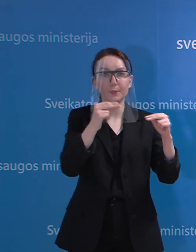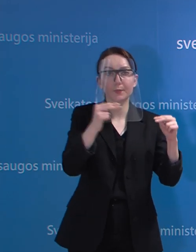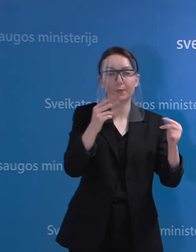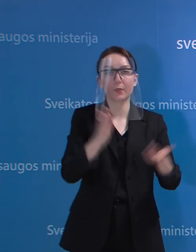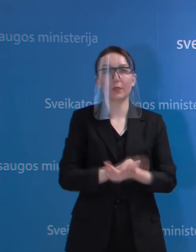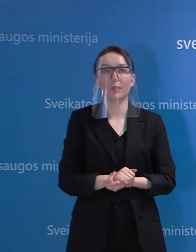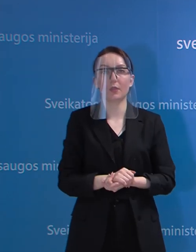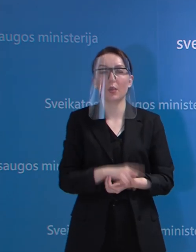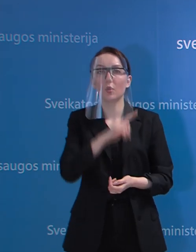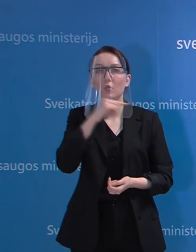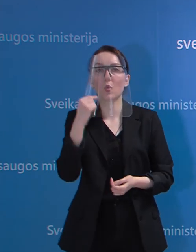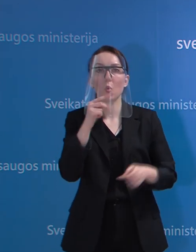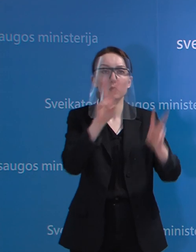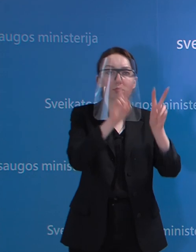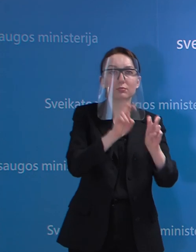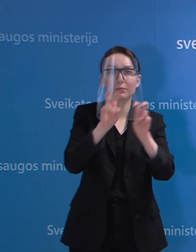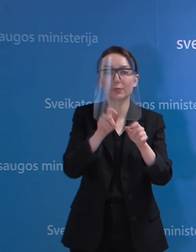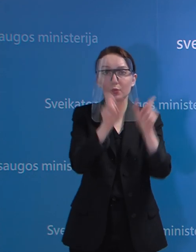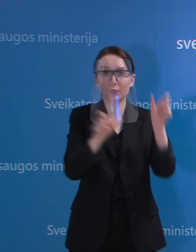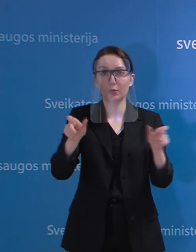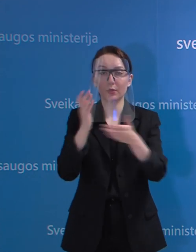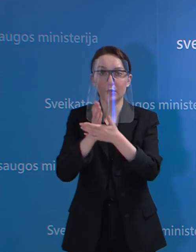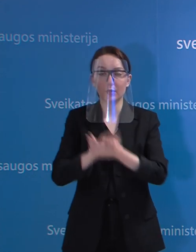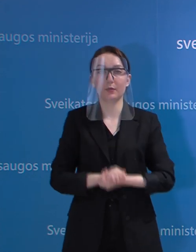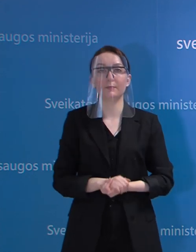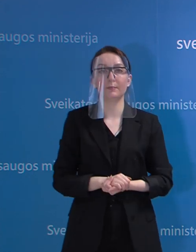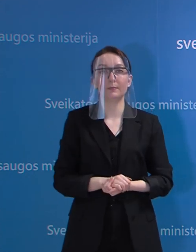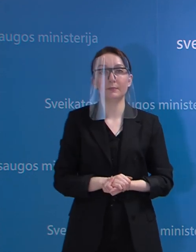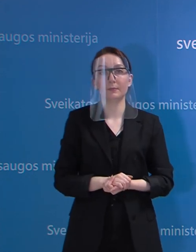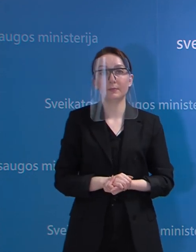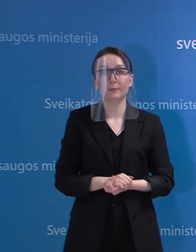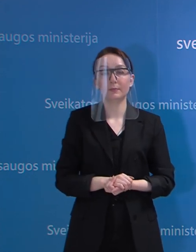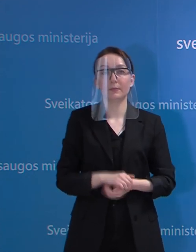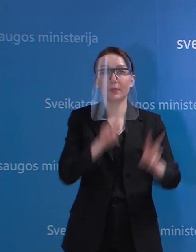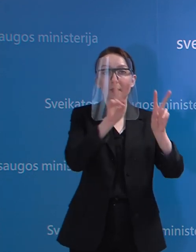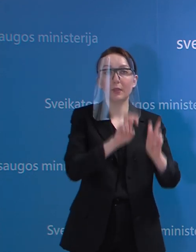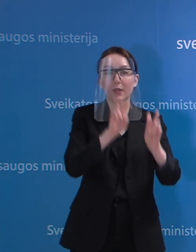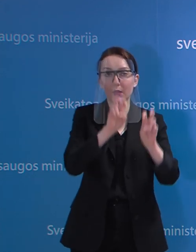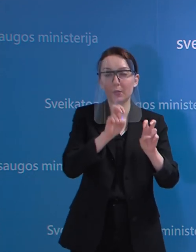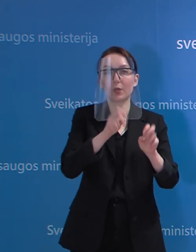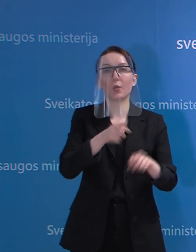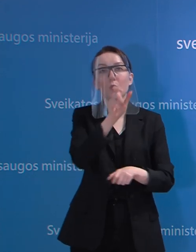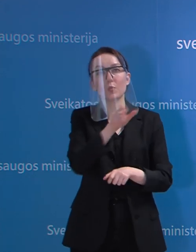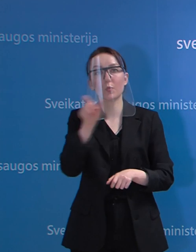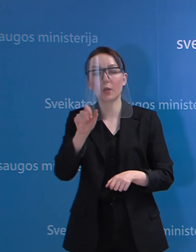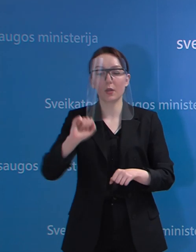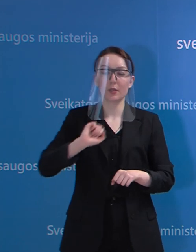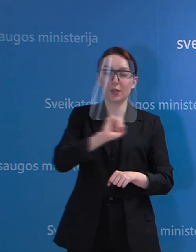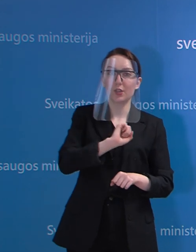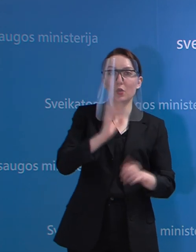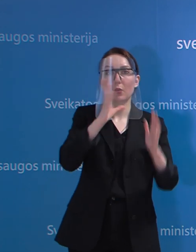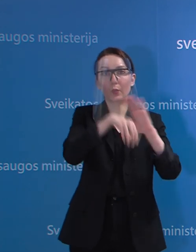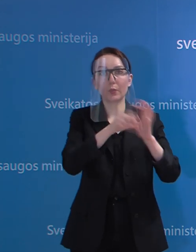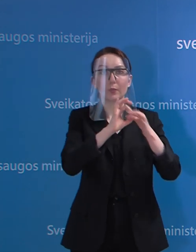ten yra numatytas didelis tyriamųjų skaičius, pirmiausia, aš jau suminėjęs, kad pirmiausia yra tyriami, na, pacientai ir medikai, kurie ten